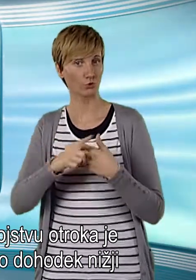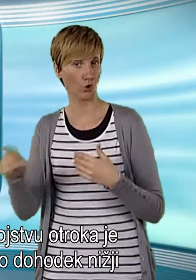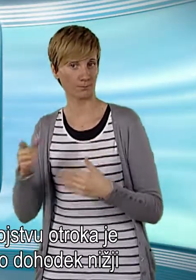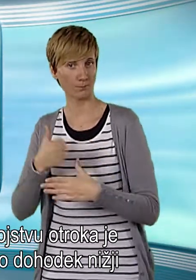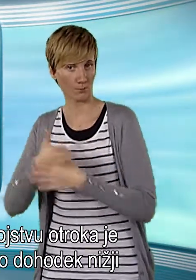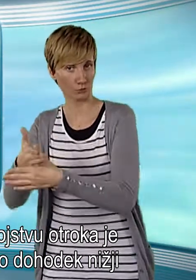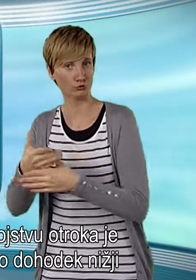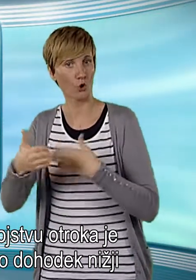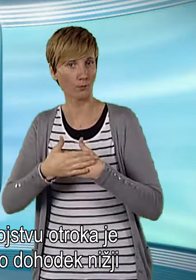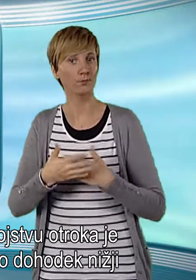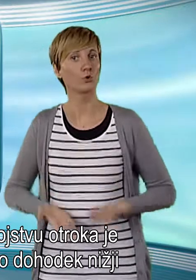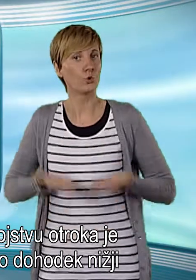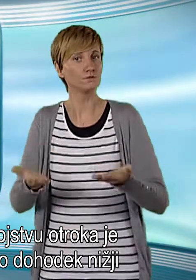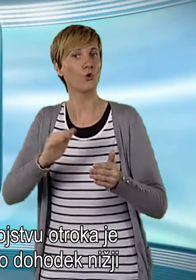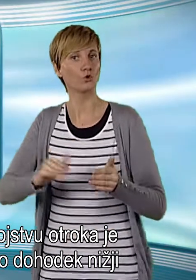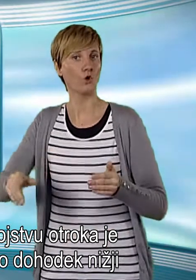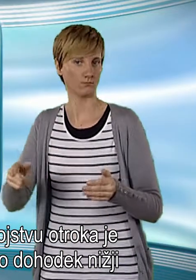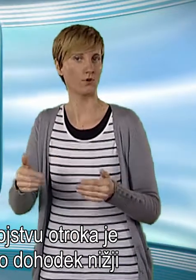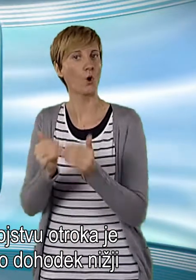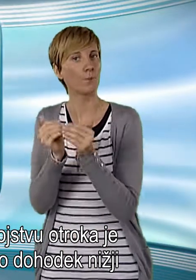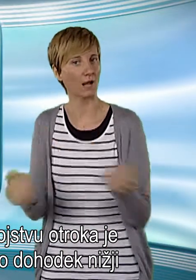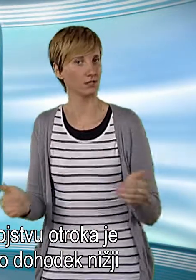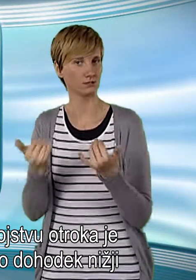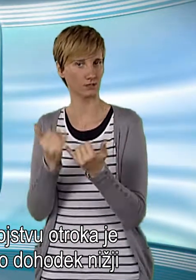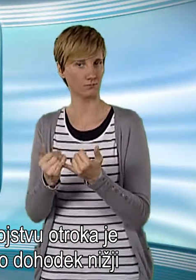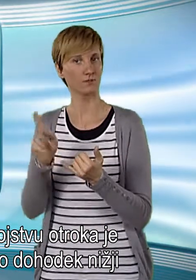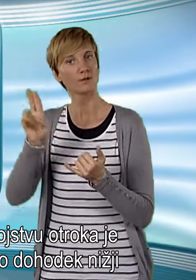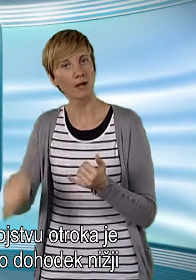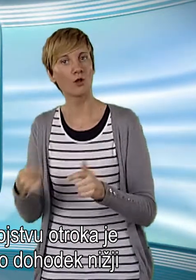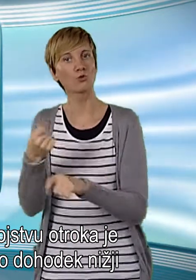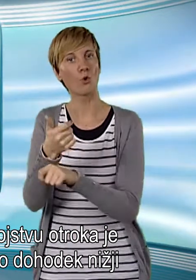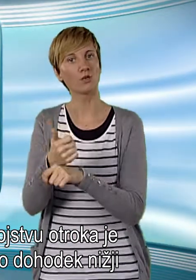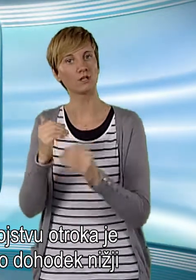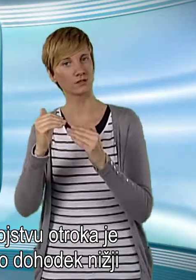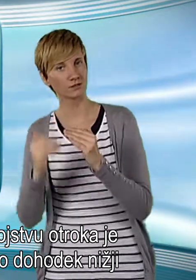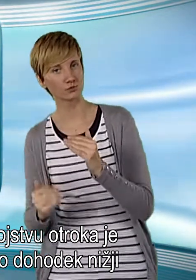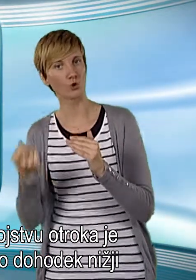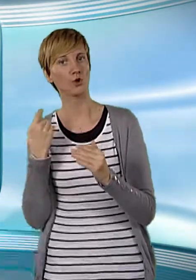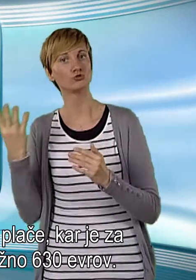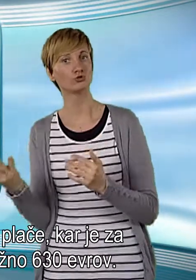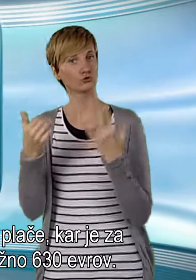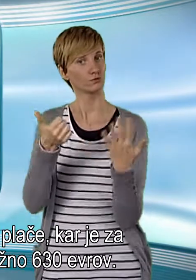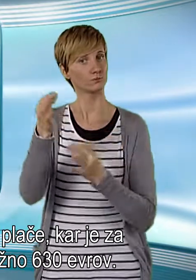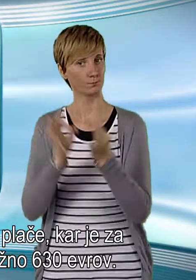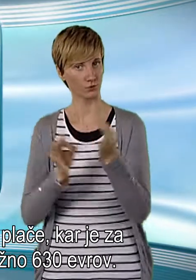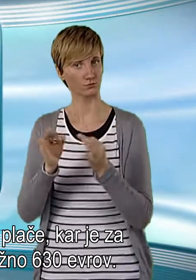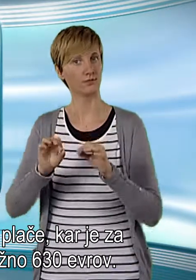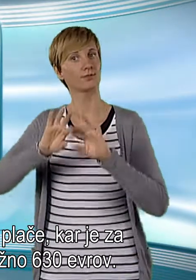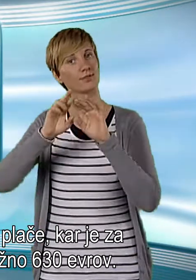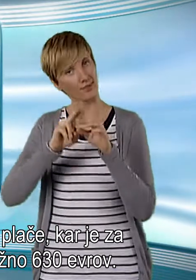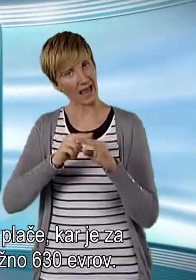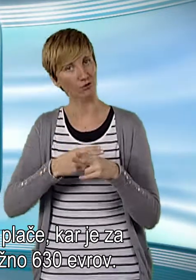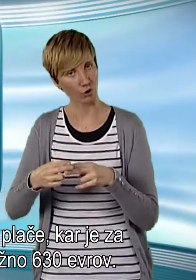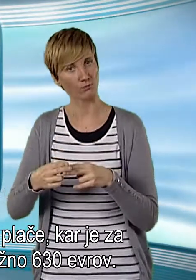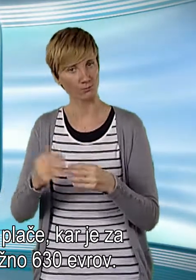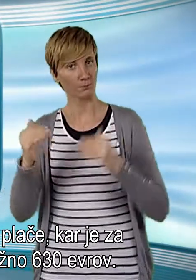Pravico do pomoči obrojstvu otroka je omejil na starše, ki imajo dohodek nižji od 64 odstotkov netopovprečne plače,